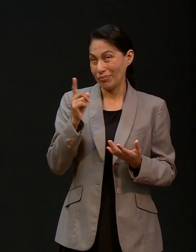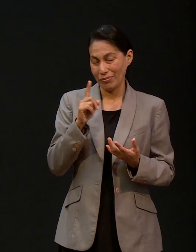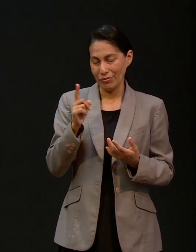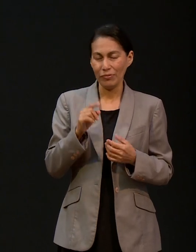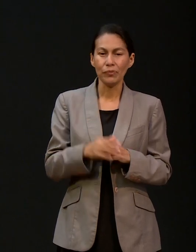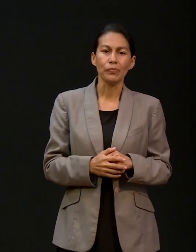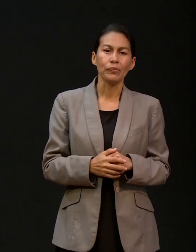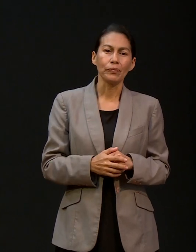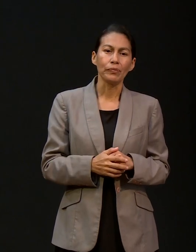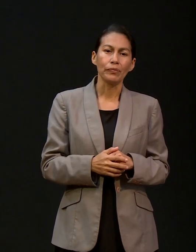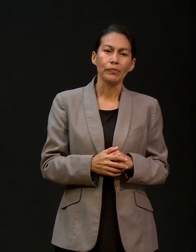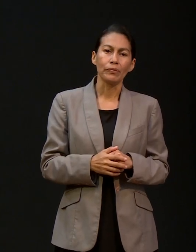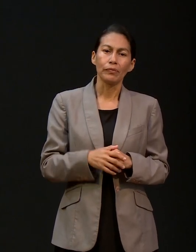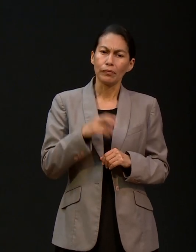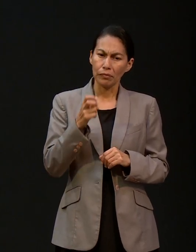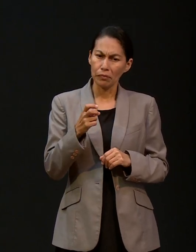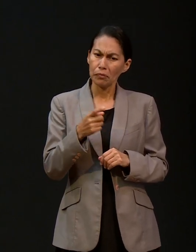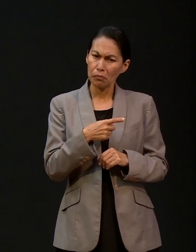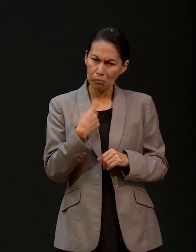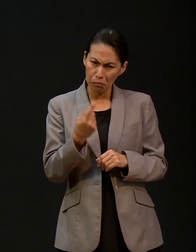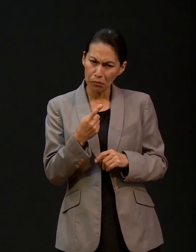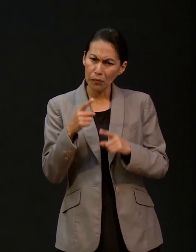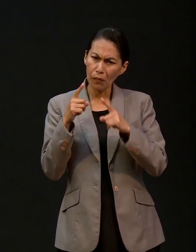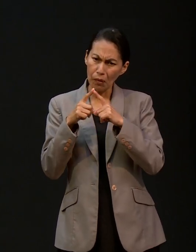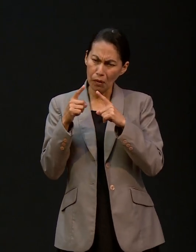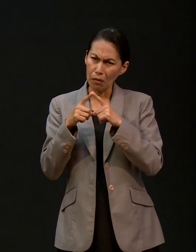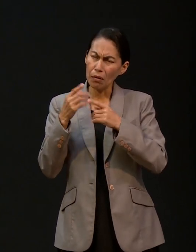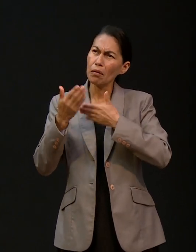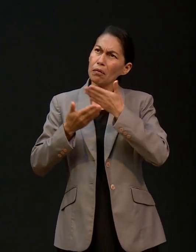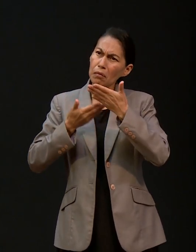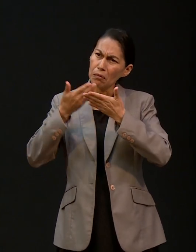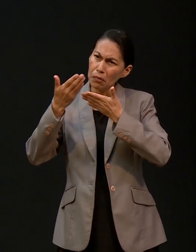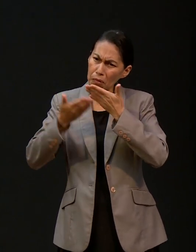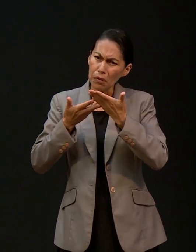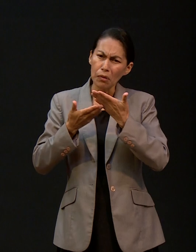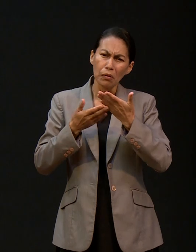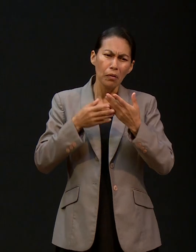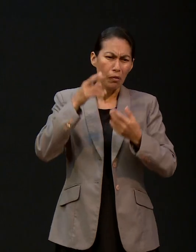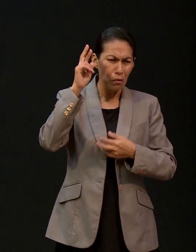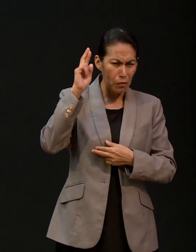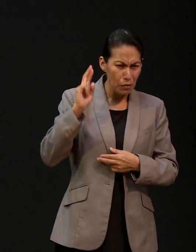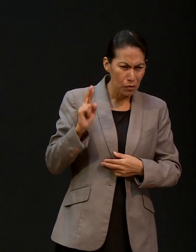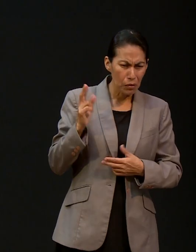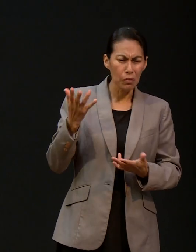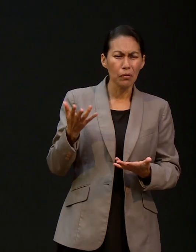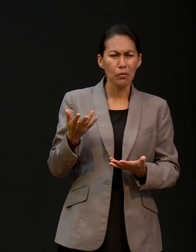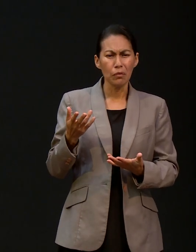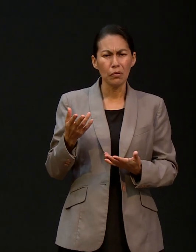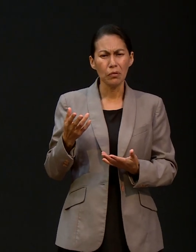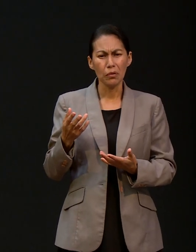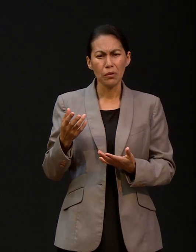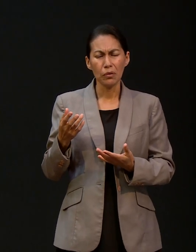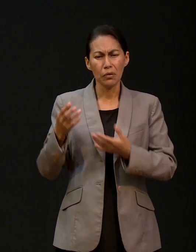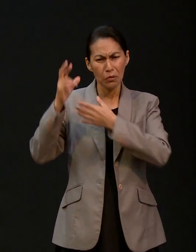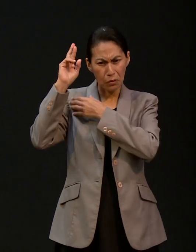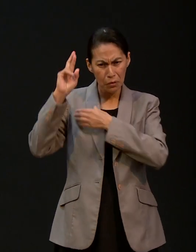estábamos sirviendo en la iglesia, servíamos... Nunca dejamos de hacerlo con los conquistadores, con los clubes,